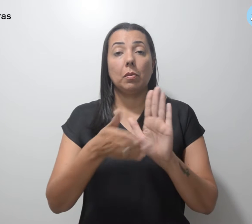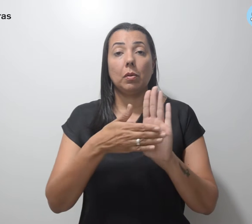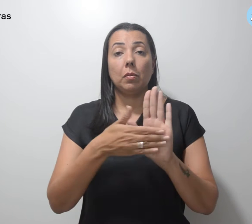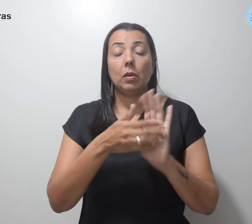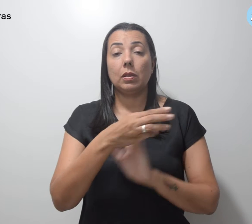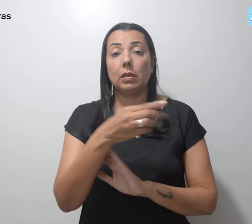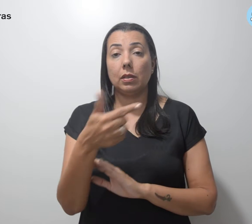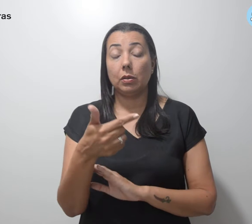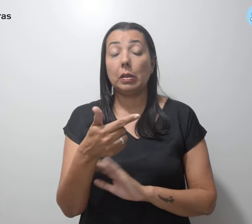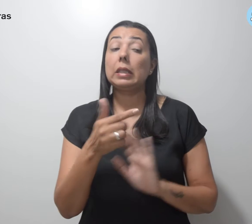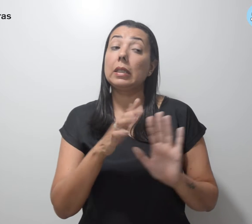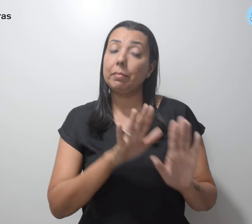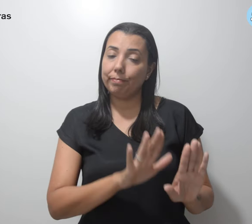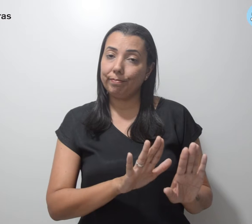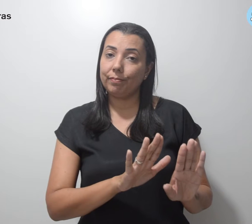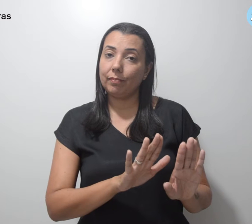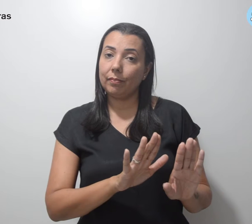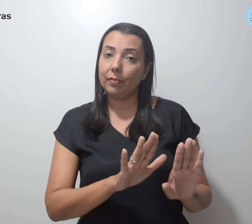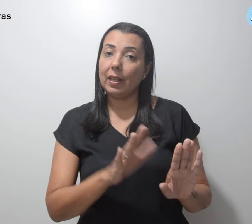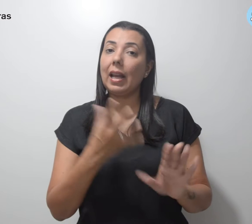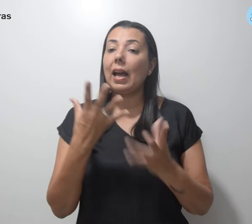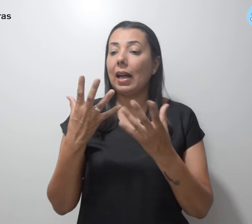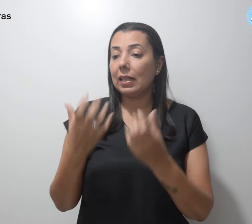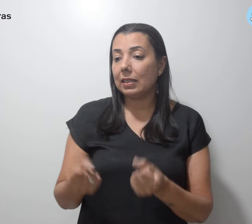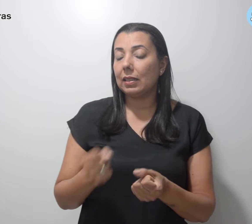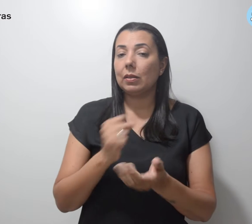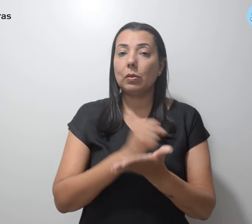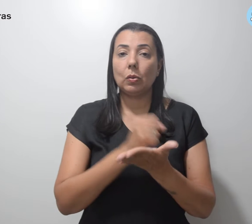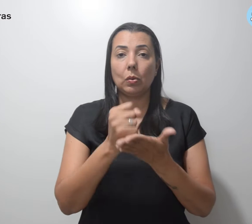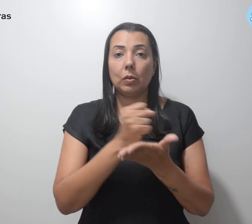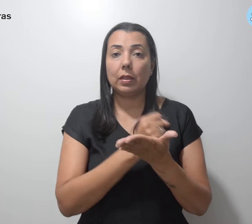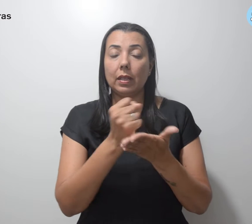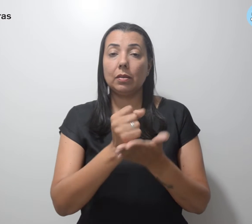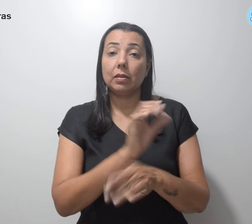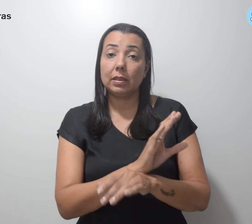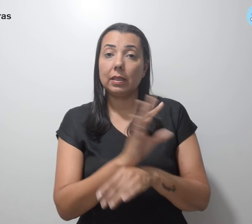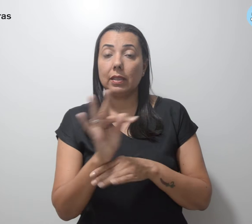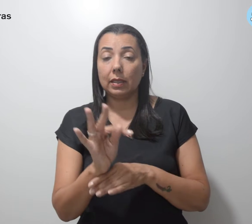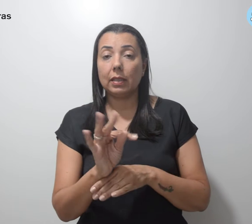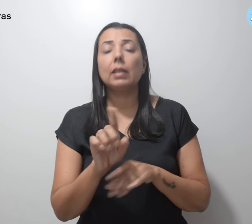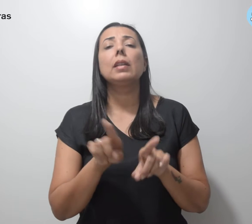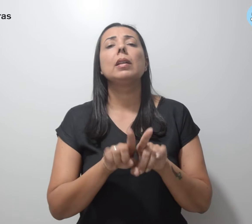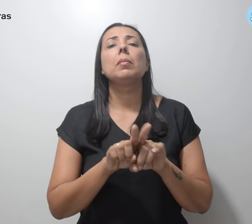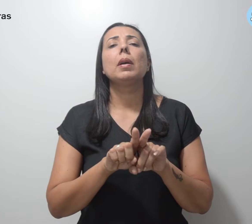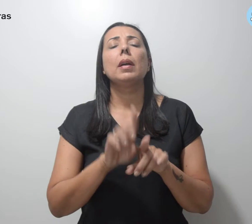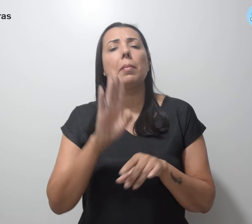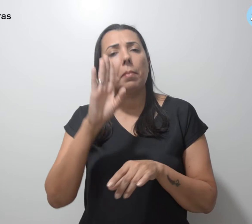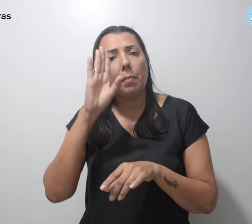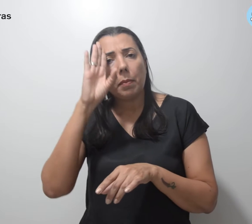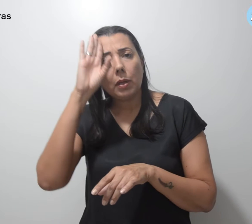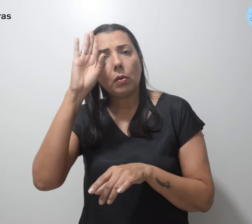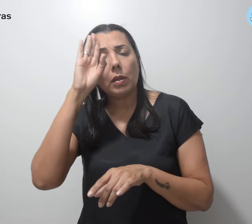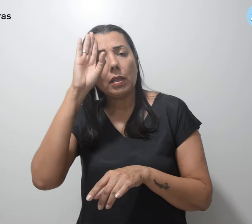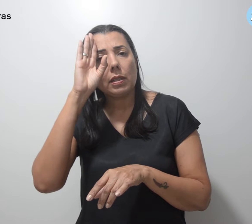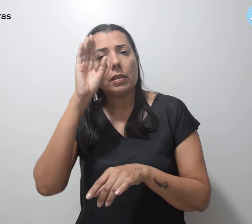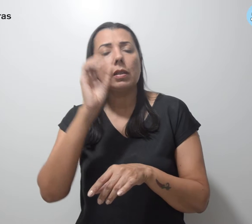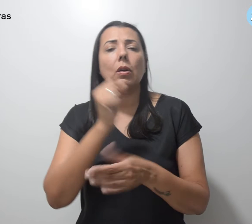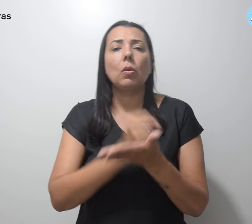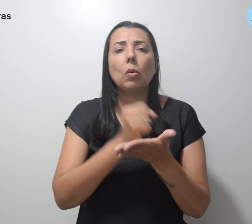é isto. Adota a contratação temporária e, ao priorizar contratações diferentes